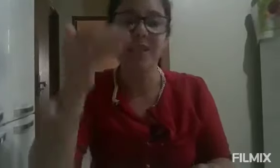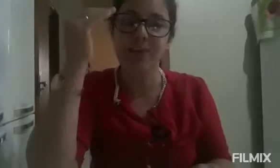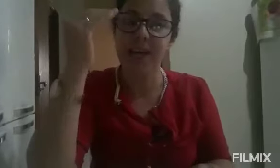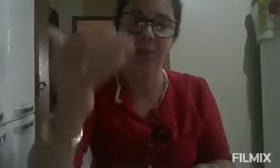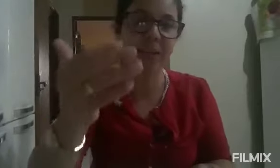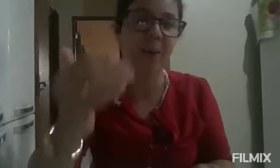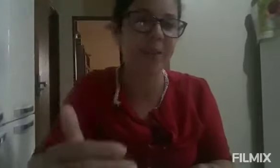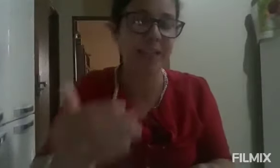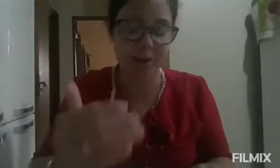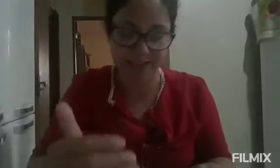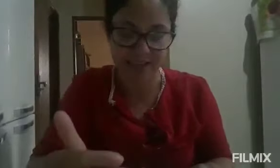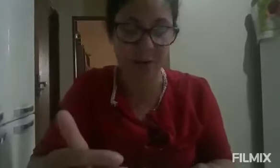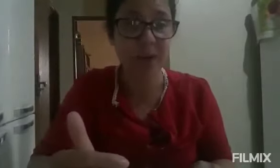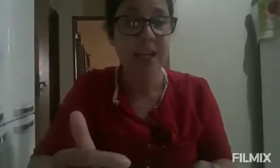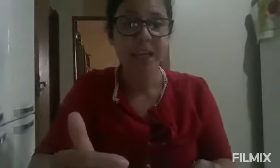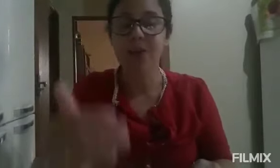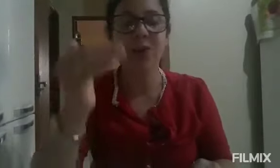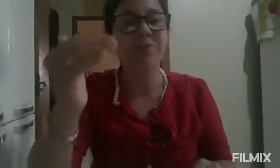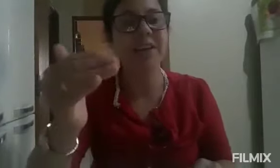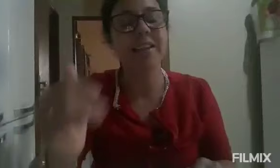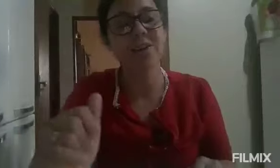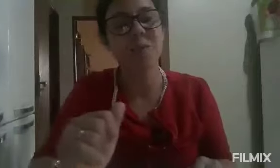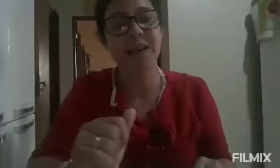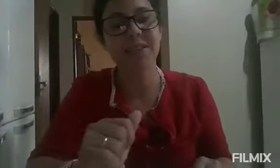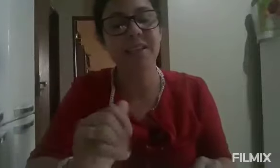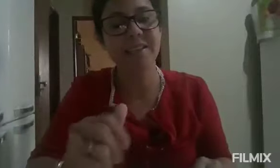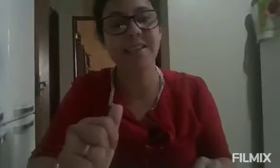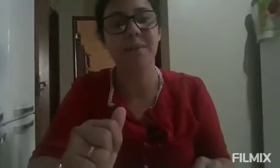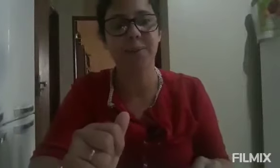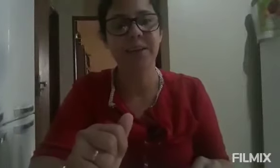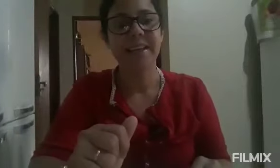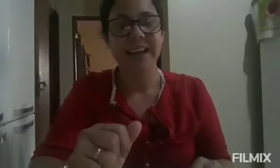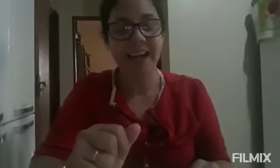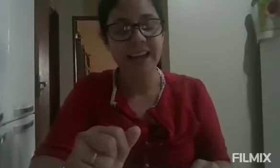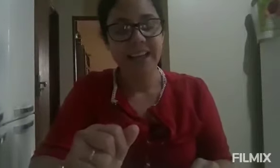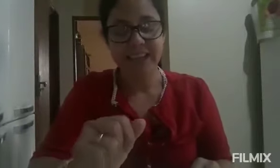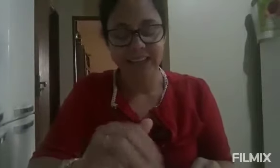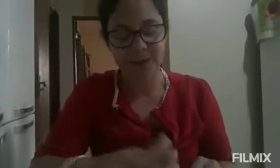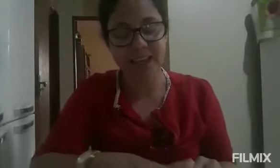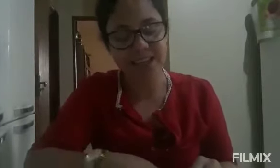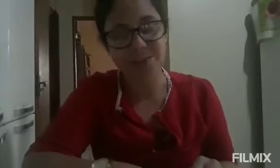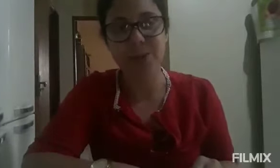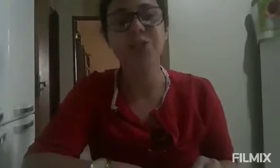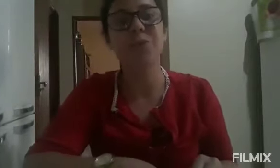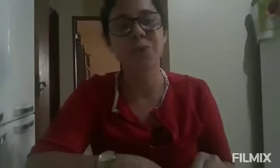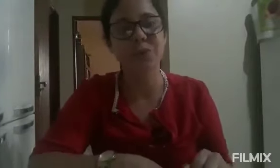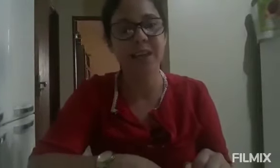Deus tem usado ele ontem na oração. E eu glorifico a Deus pela vida desses irmãos. E aqui eu deixo o meu testemunho